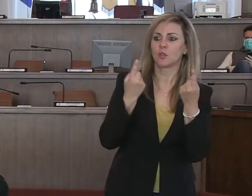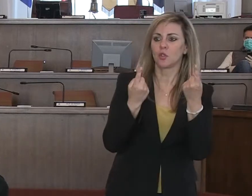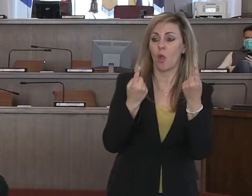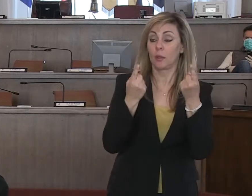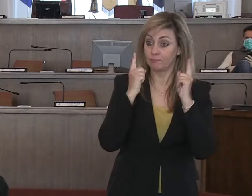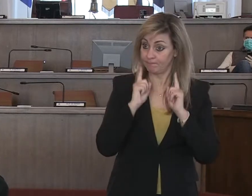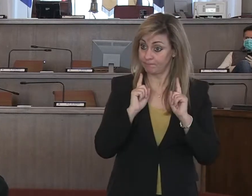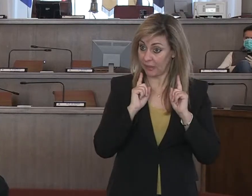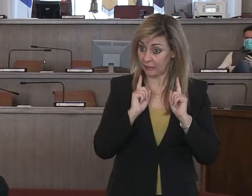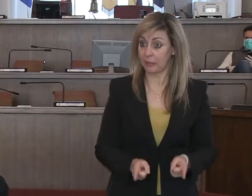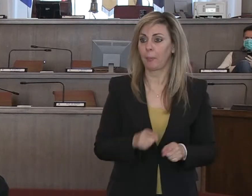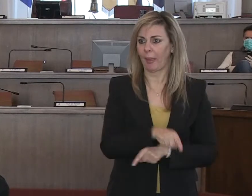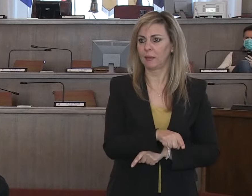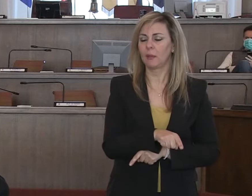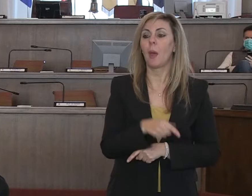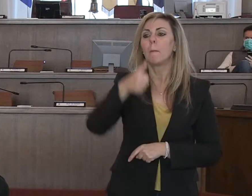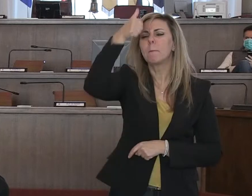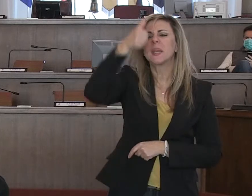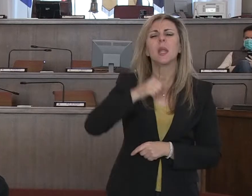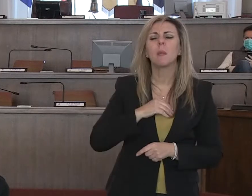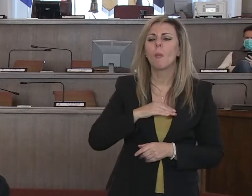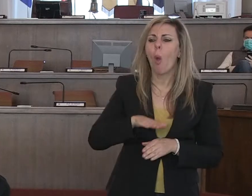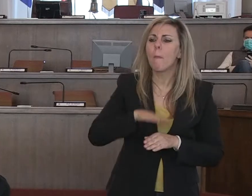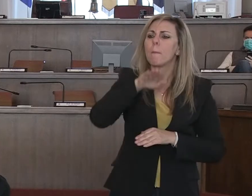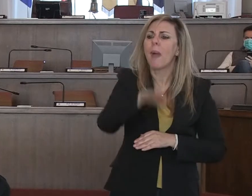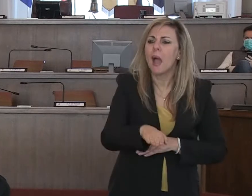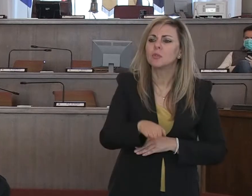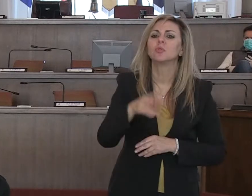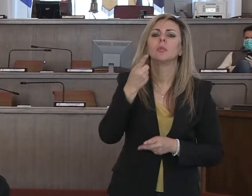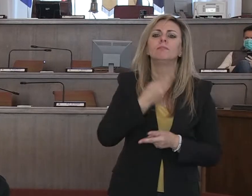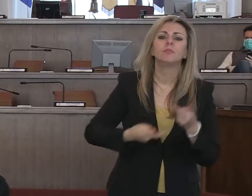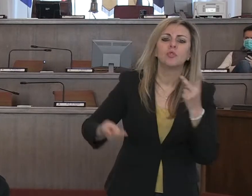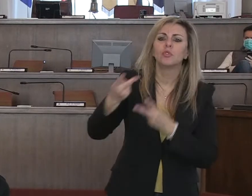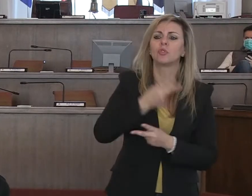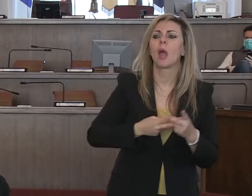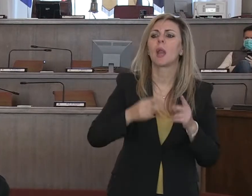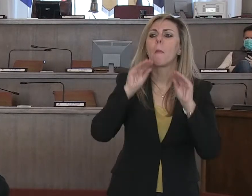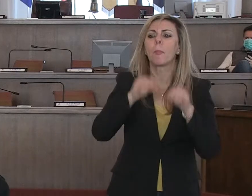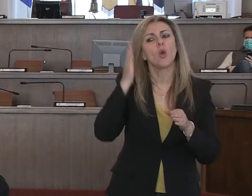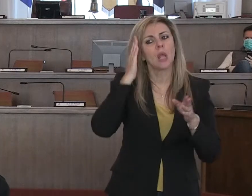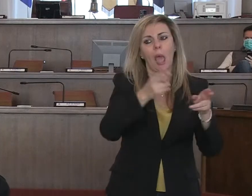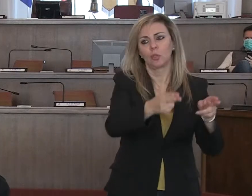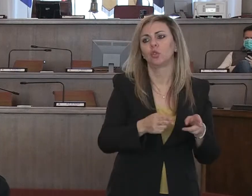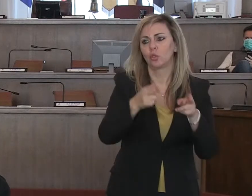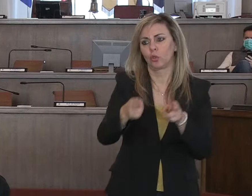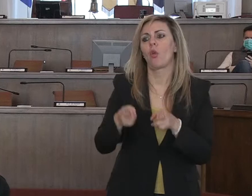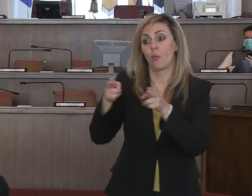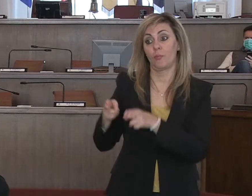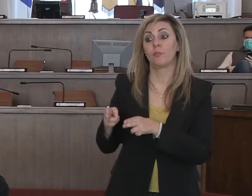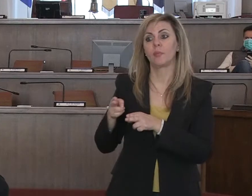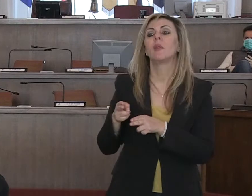livello è stato quello di pensare a valutare, a reperire quelli che erano i posti letti o quelli che erano i